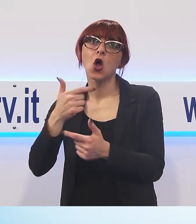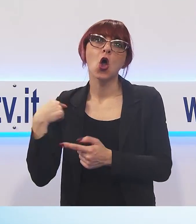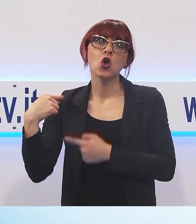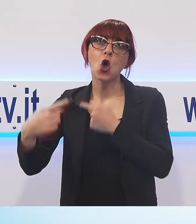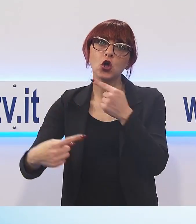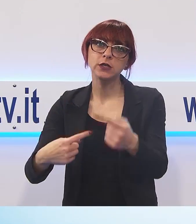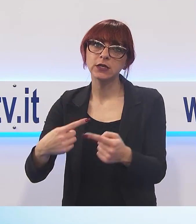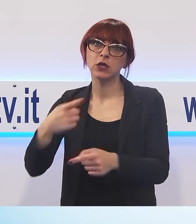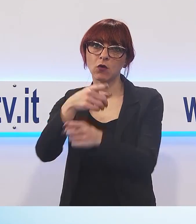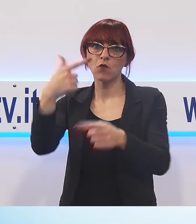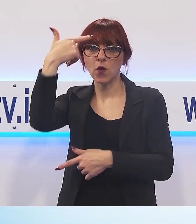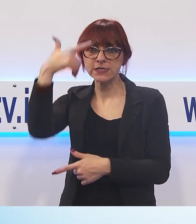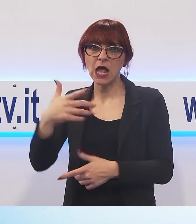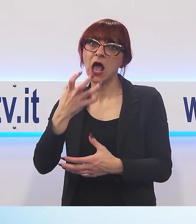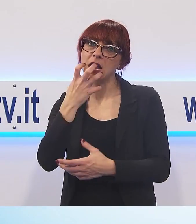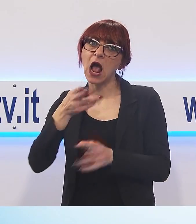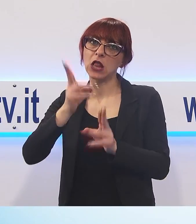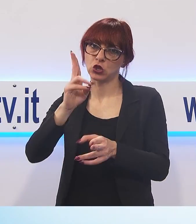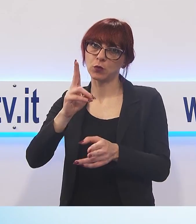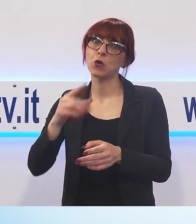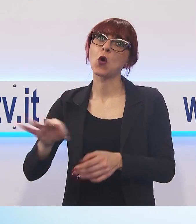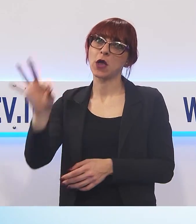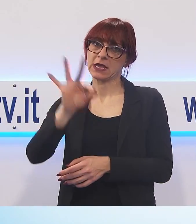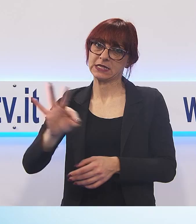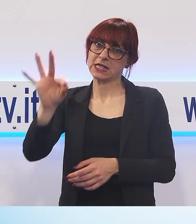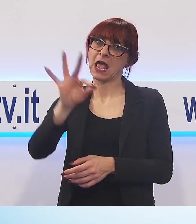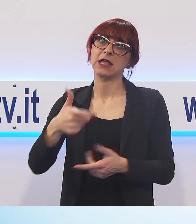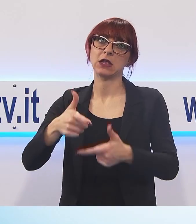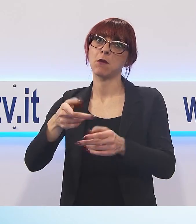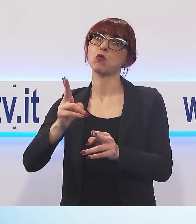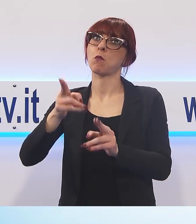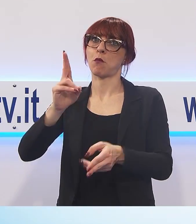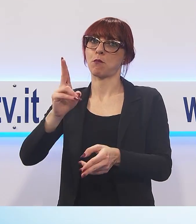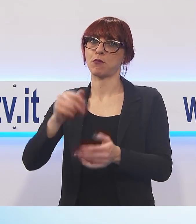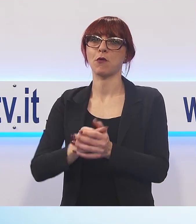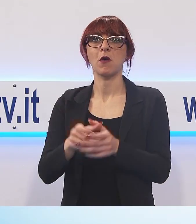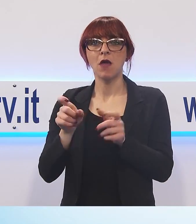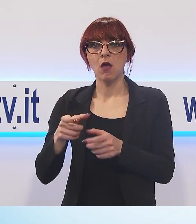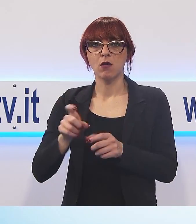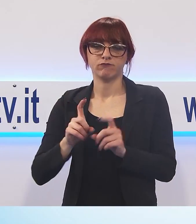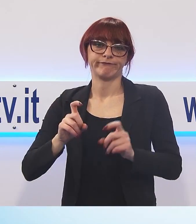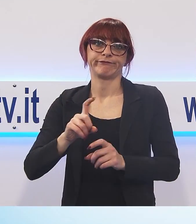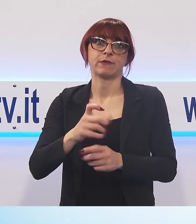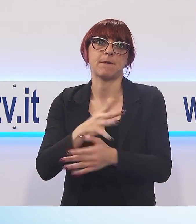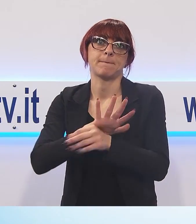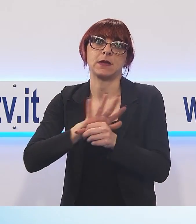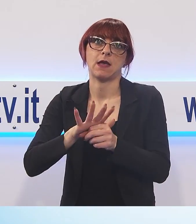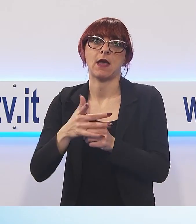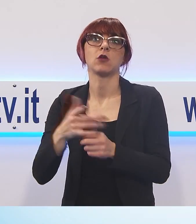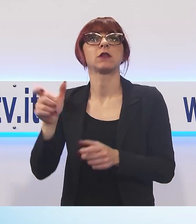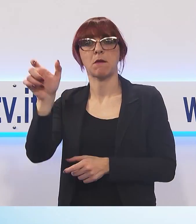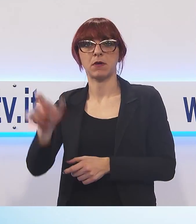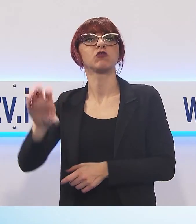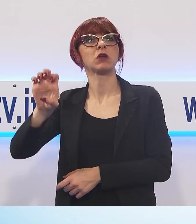è caldo e più si sviluppano e quindi probabilmente hanno possibilità di fare un'infestazione maggiore, andrebbero poi studiati gli entomologi. Ci sono tra l'altro